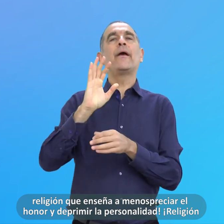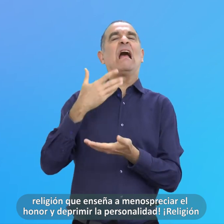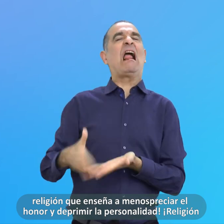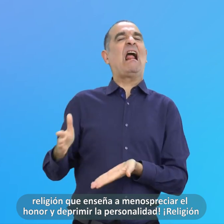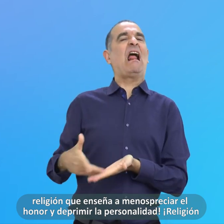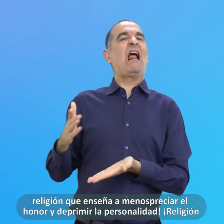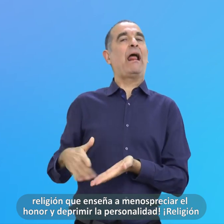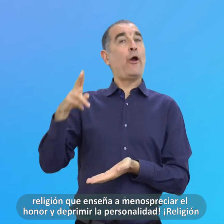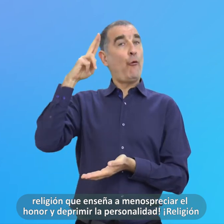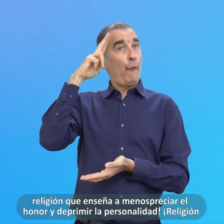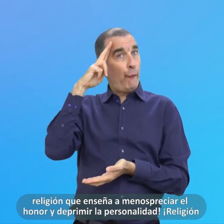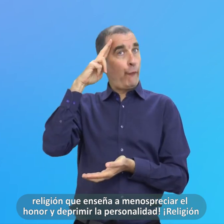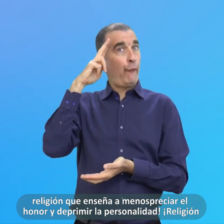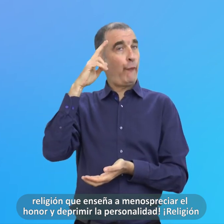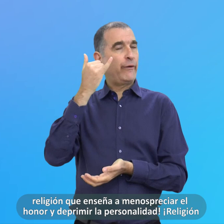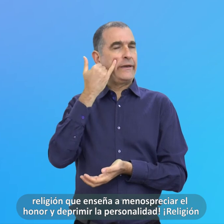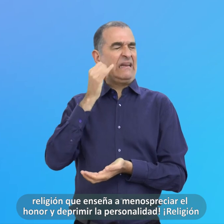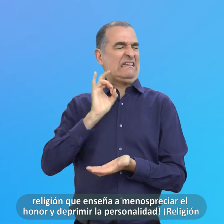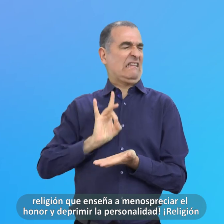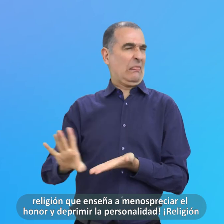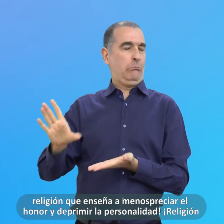Y Deprimir La Personalidad